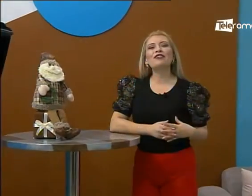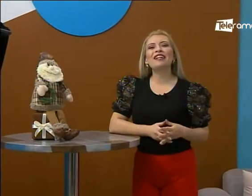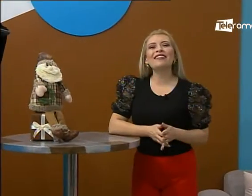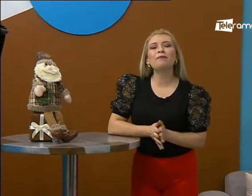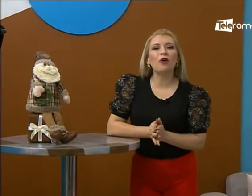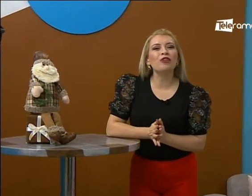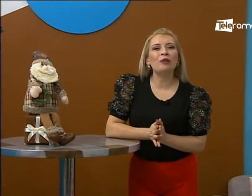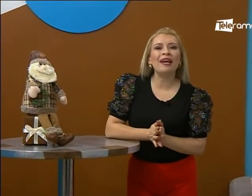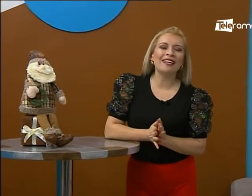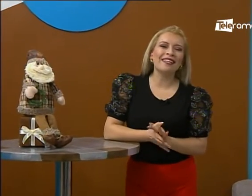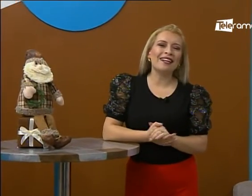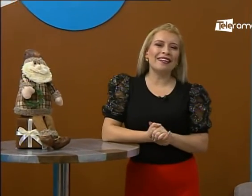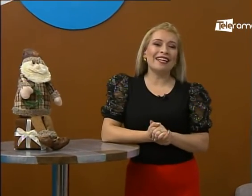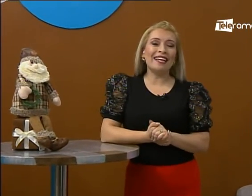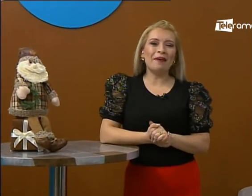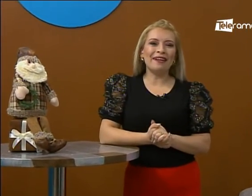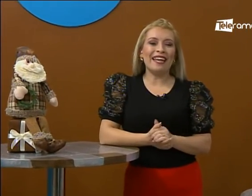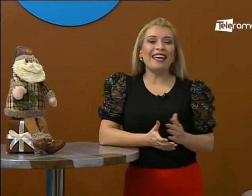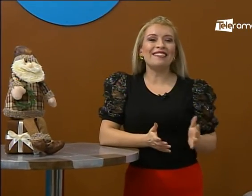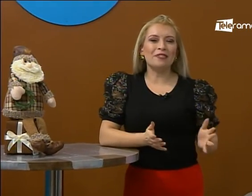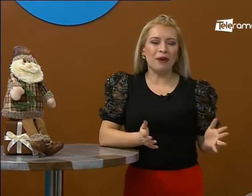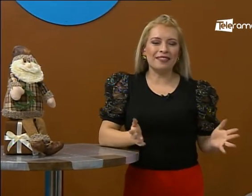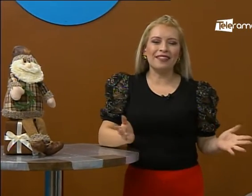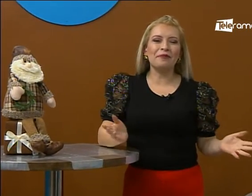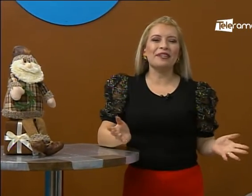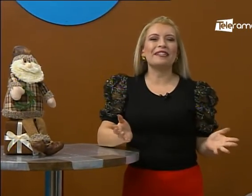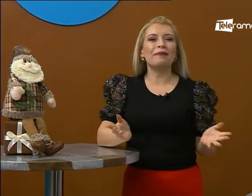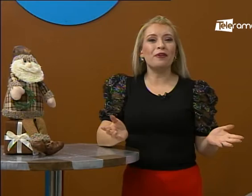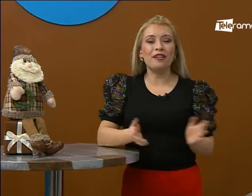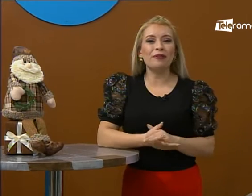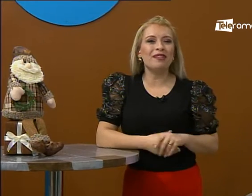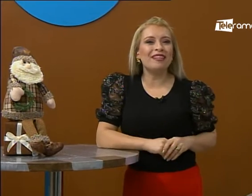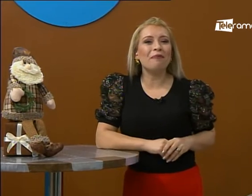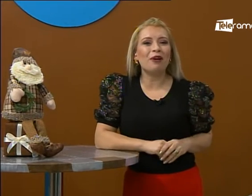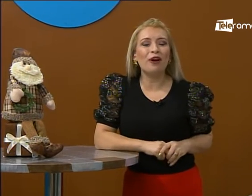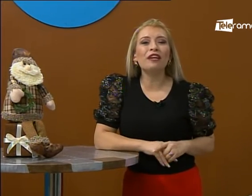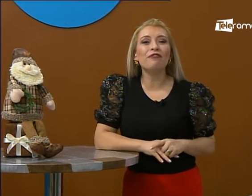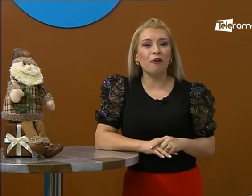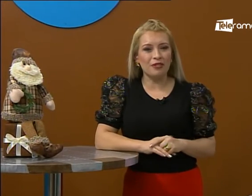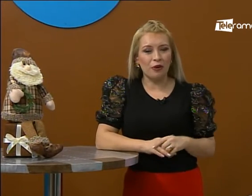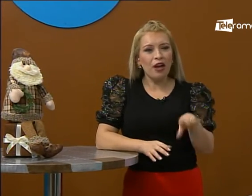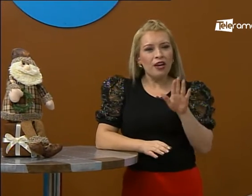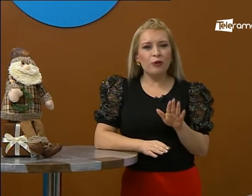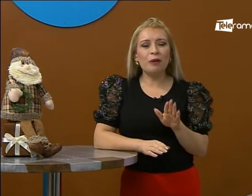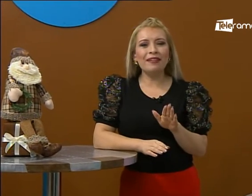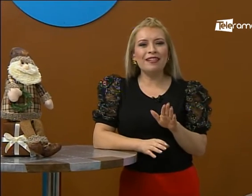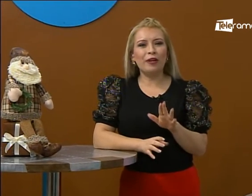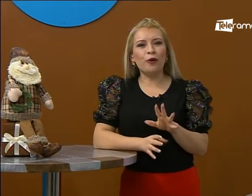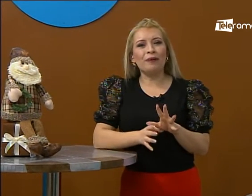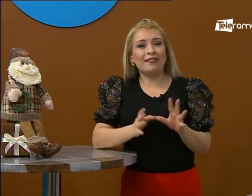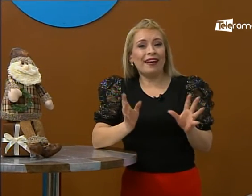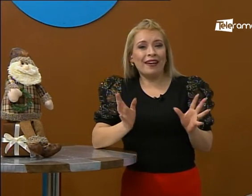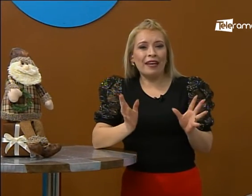Amigos, gracias por continuar en la señal de Telerama y de Este es tu casa. Seguimos activados y llevándoles la mejor información. Justamente